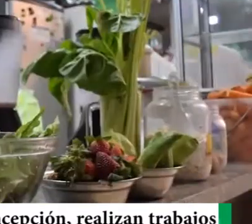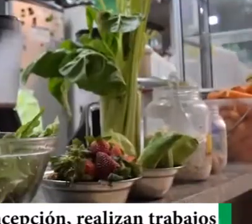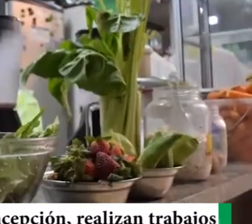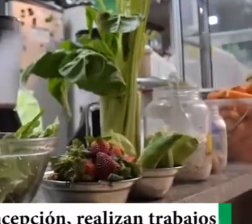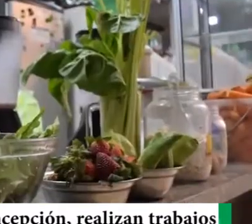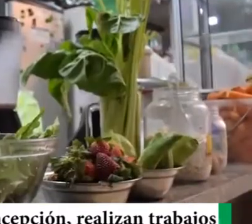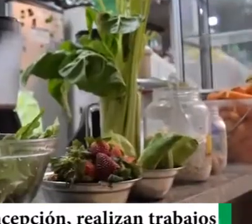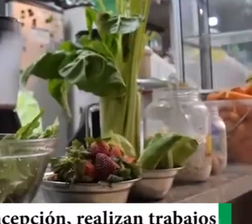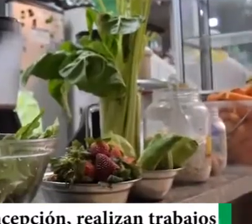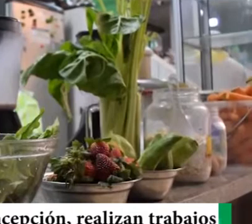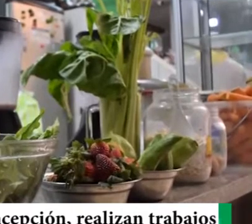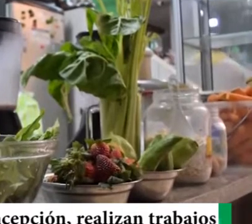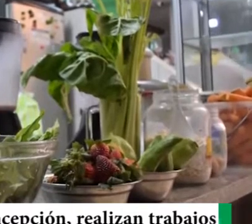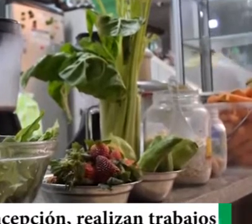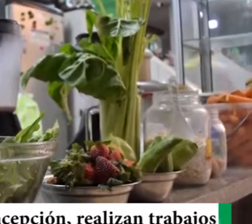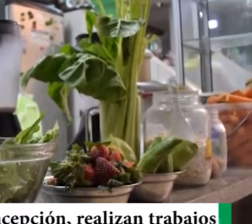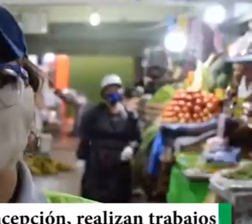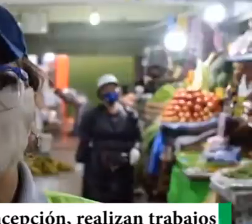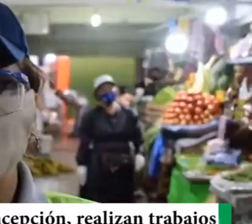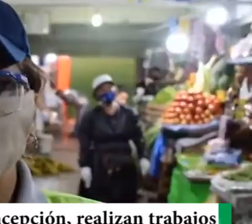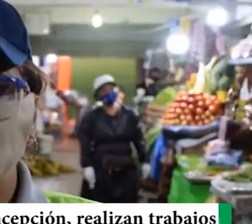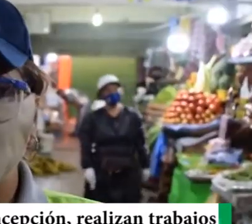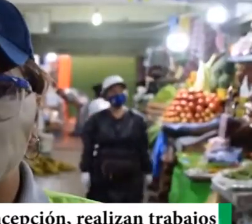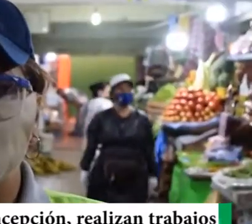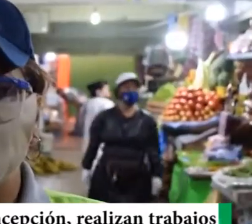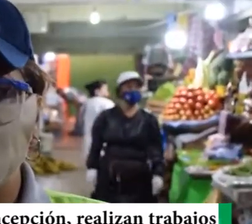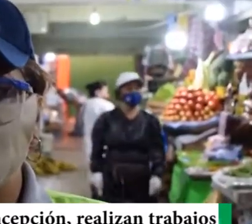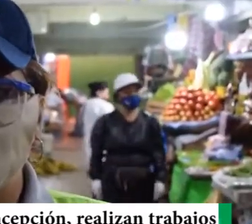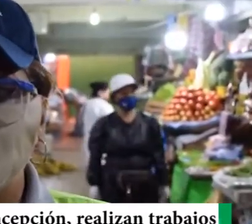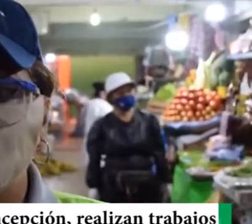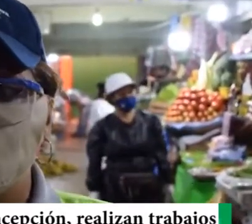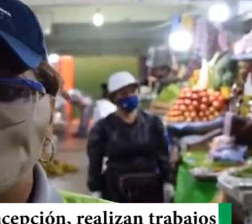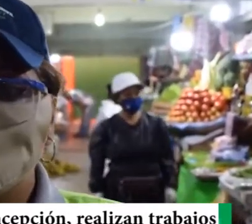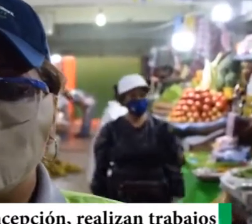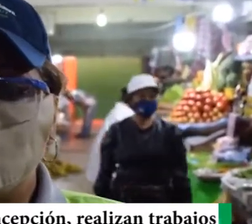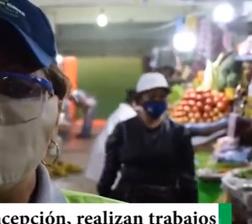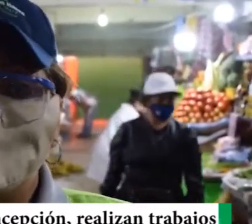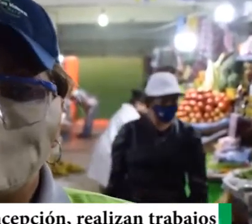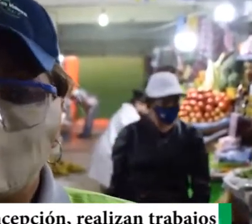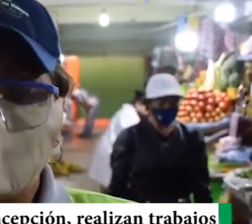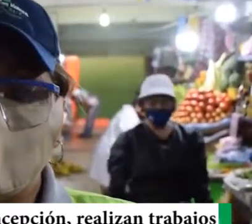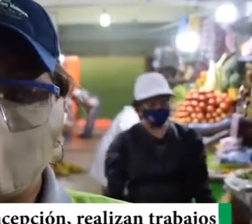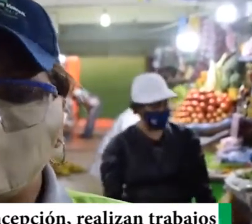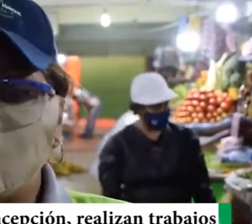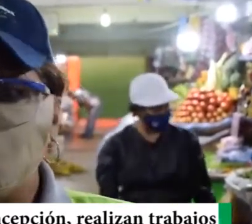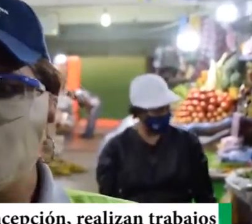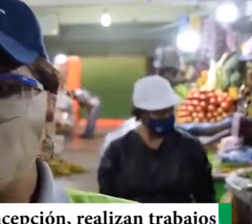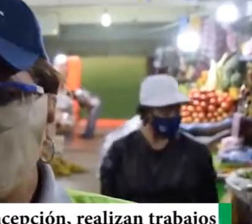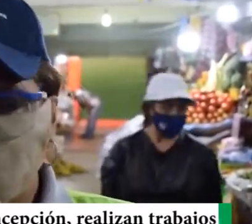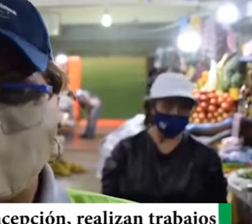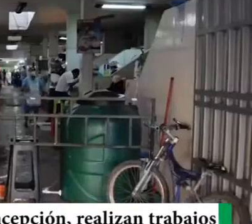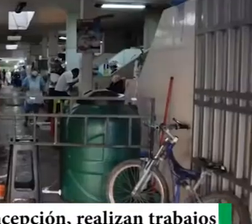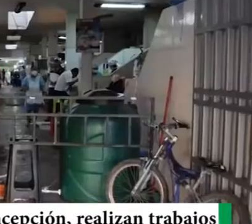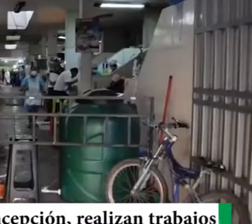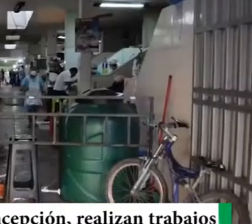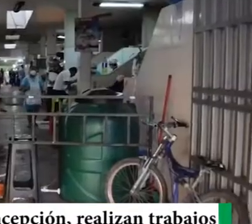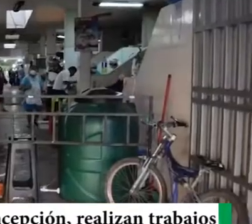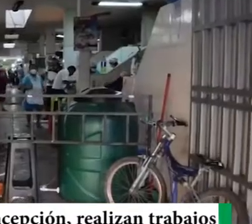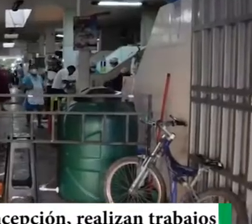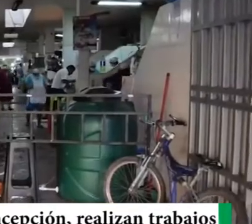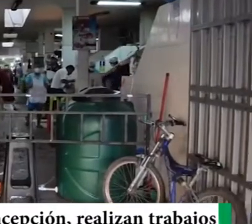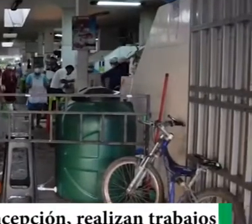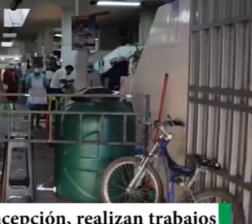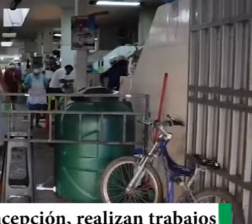se estará atendiendo, a partir de las 6 de la mañana, en todos los centros, abastecimiento, para poder atender, así, a cada